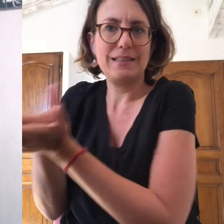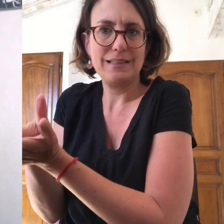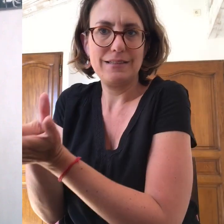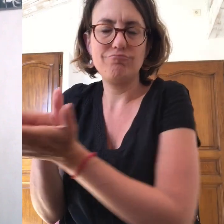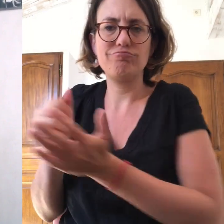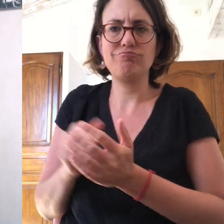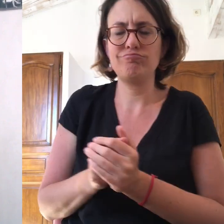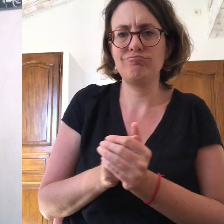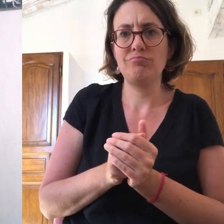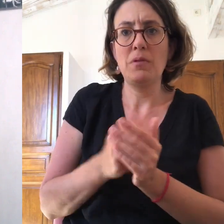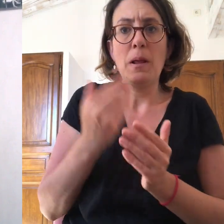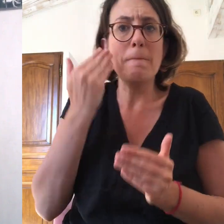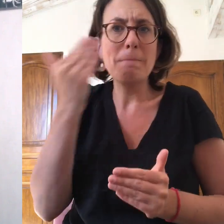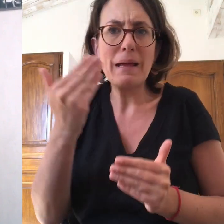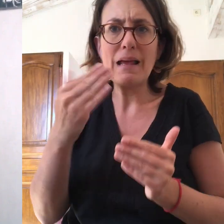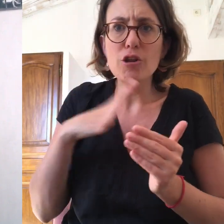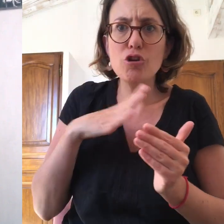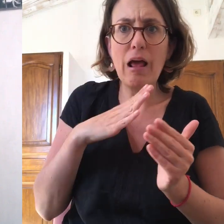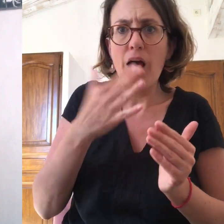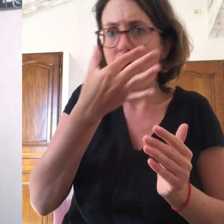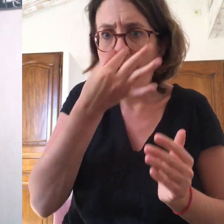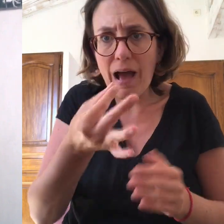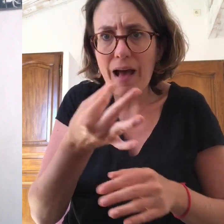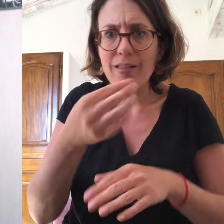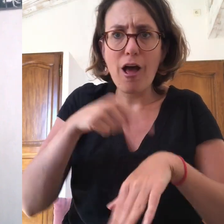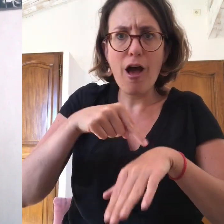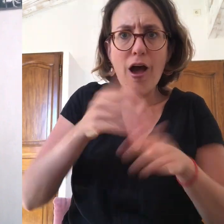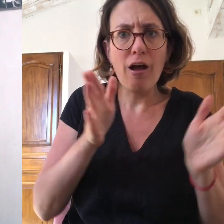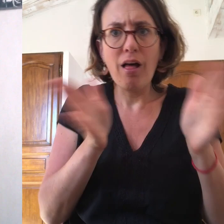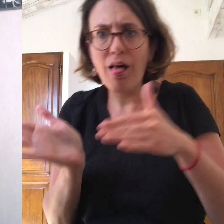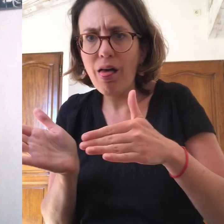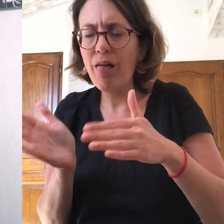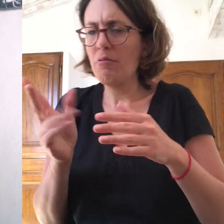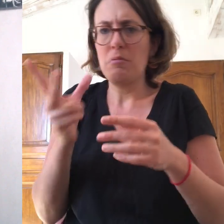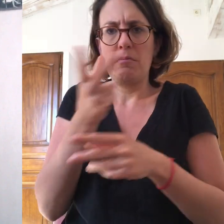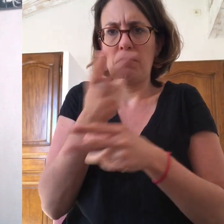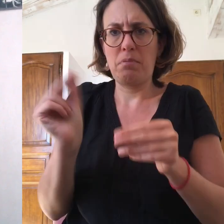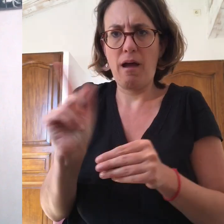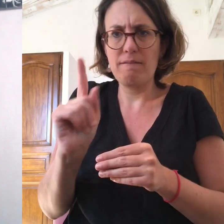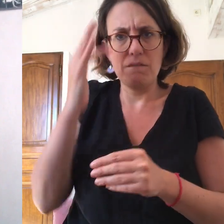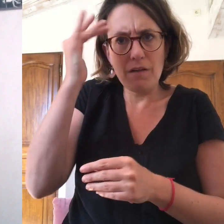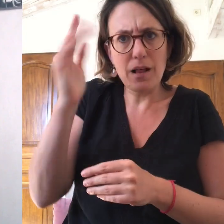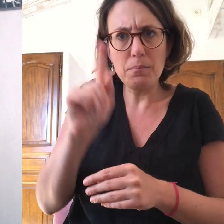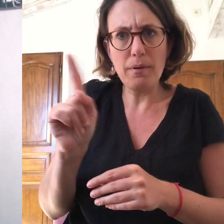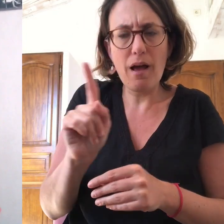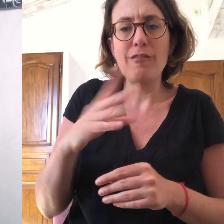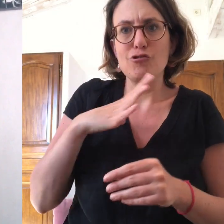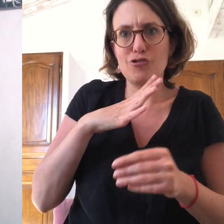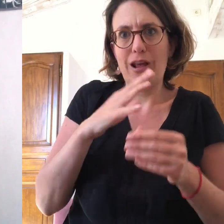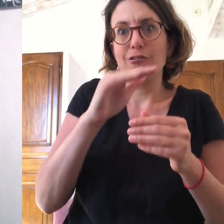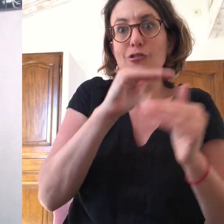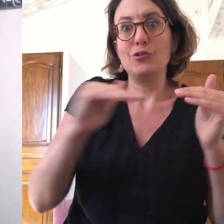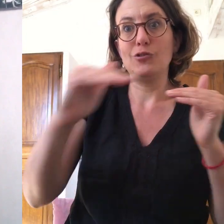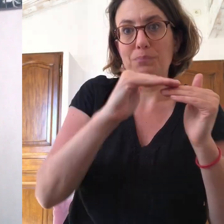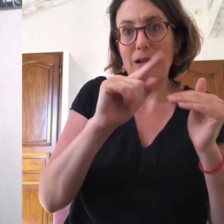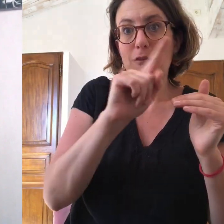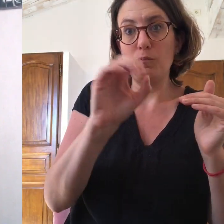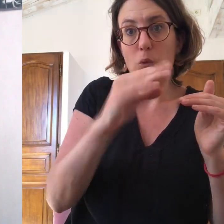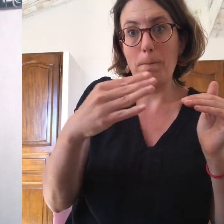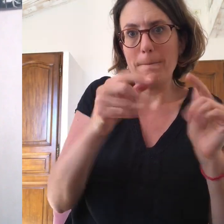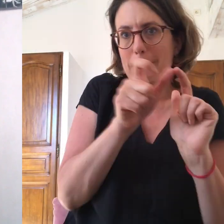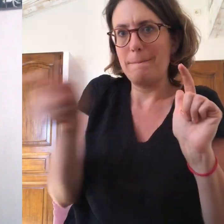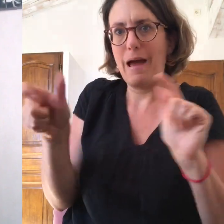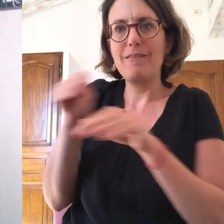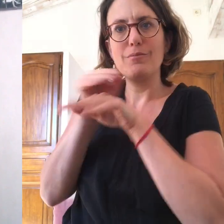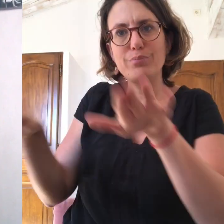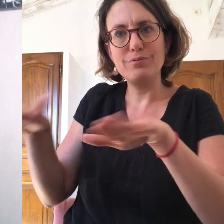possibilité de voir le live qui sera retranscrit sur Facebook de la page Startup4Kids et nous relierons sur la page